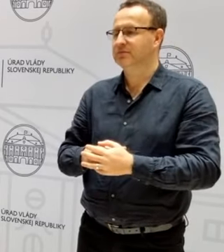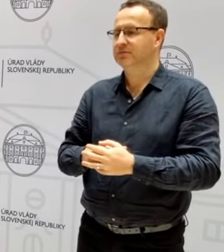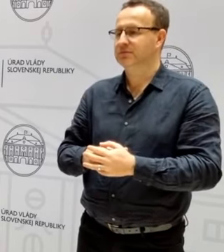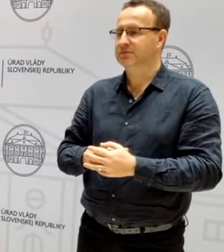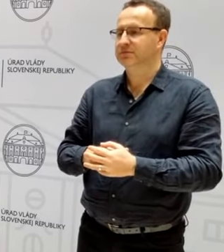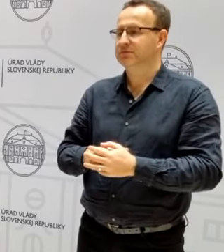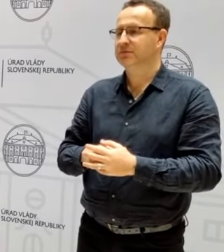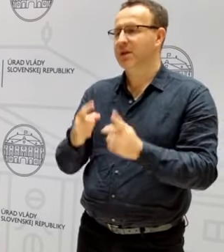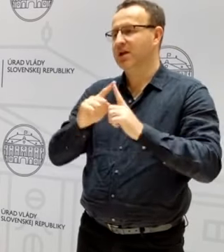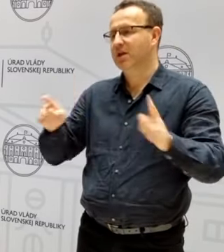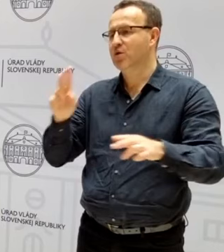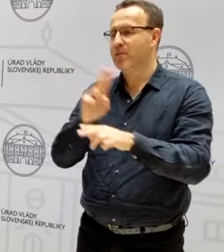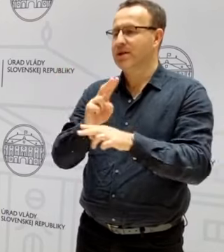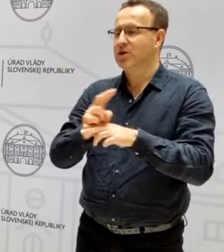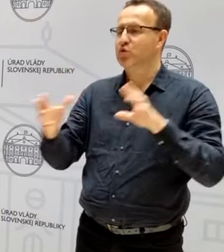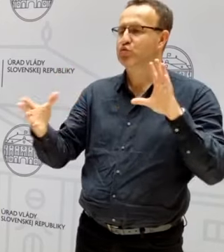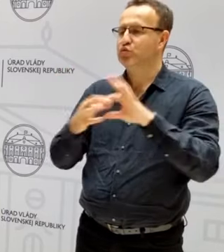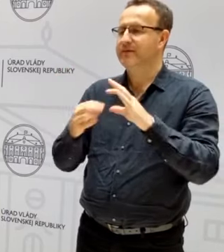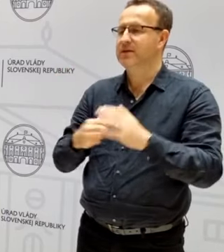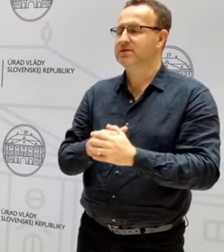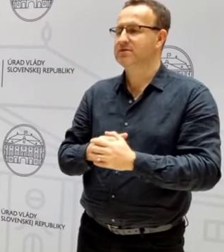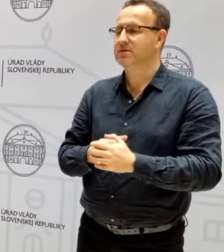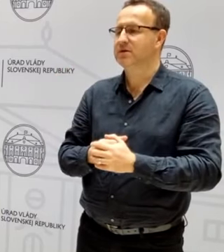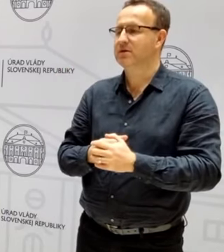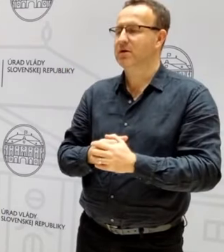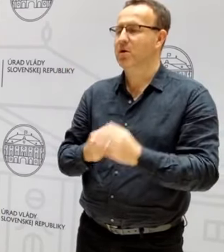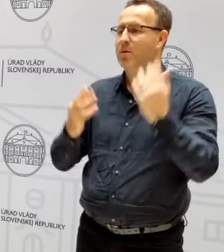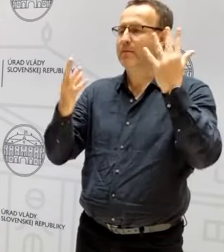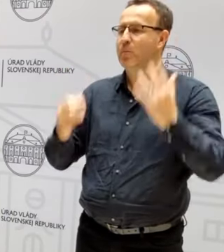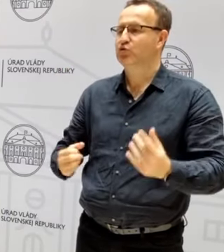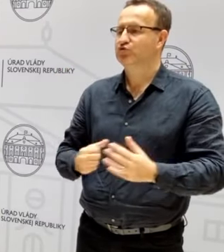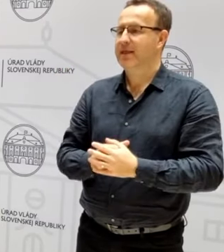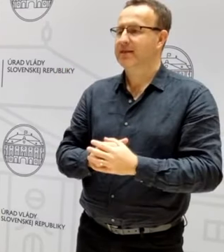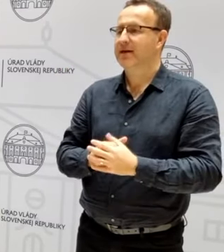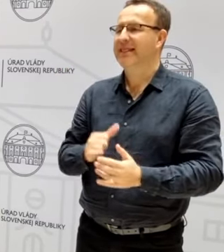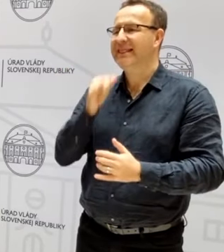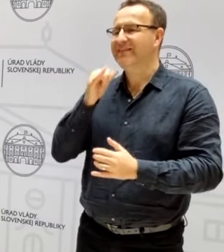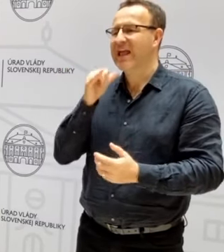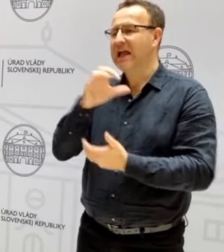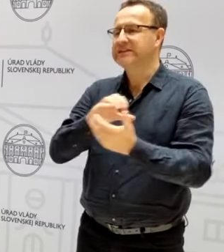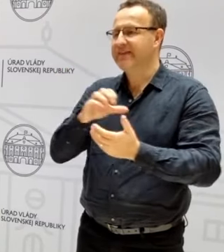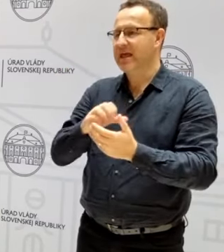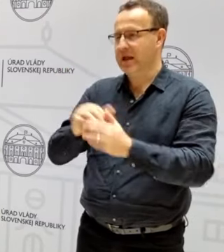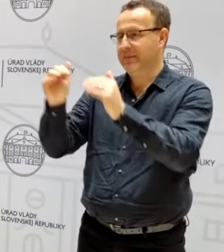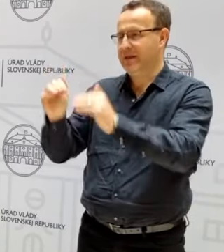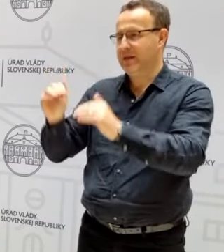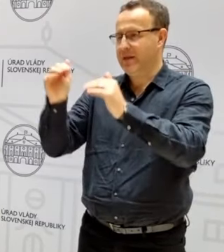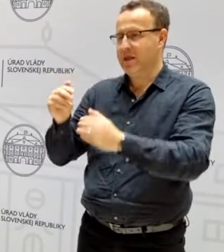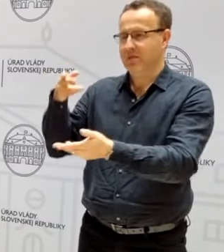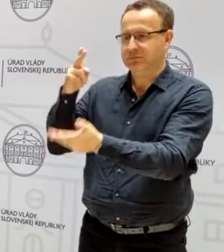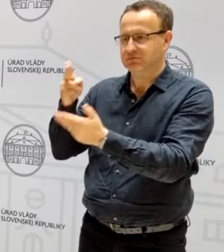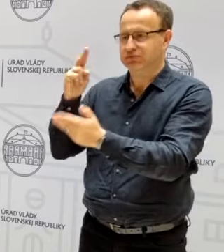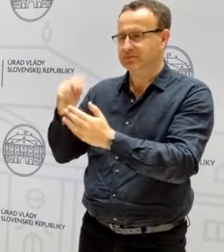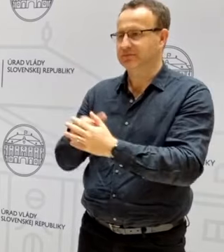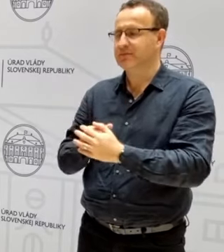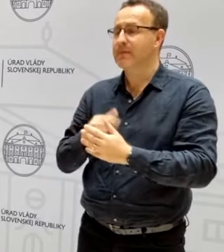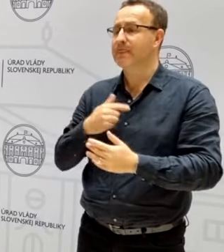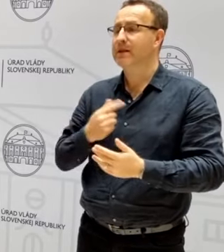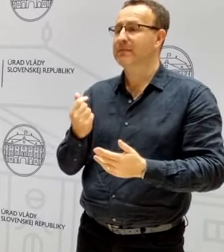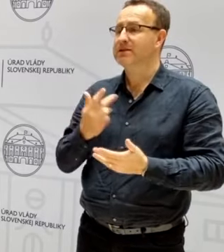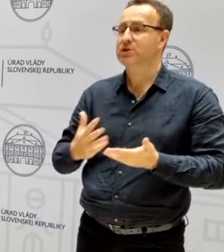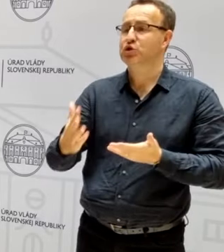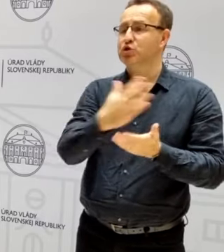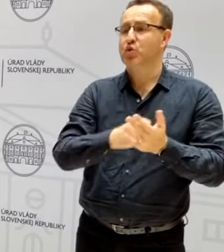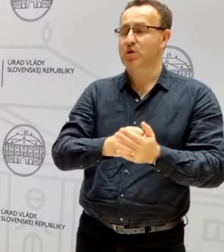ďalšie opatrenia v súvislosti s depopulizáciou počtu diviačej zvery. Nakoľko tie zdroje, ktoré sme